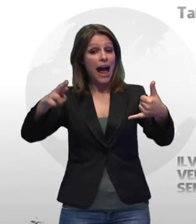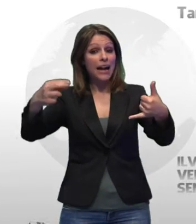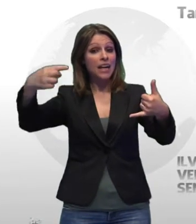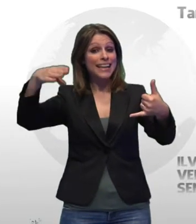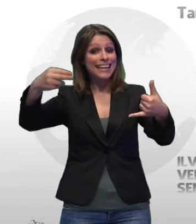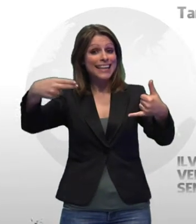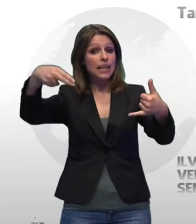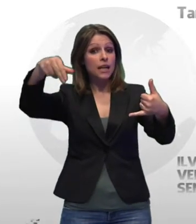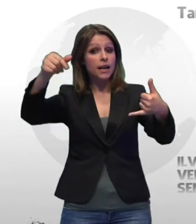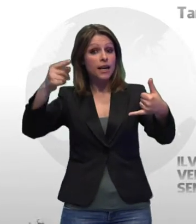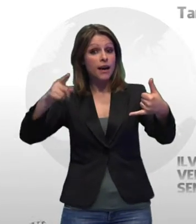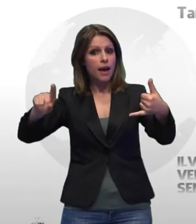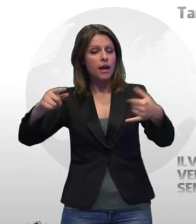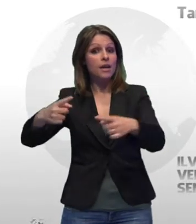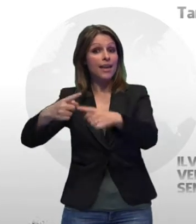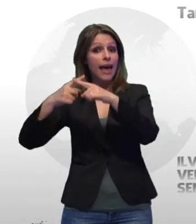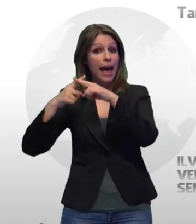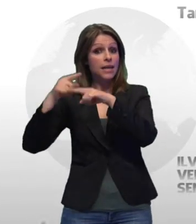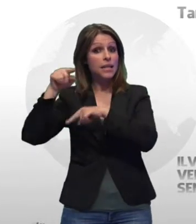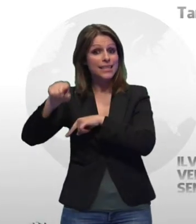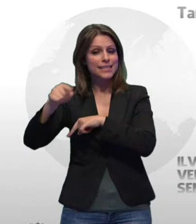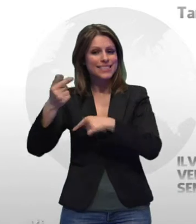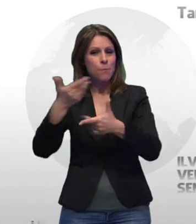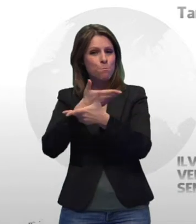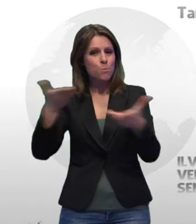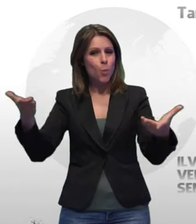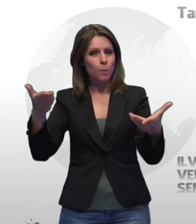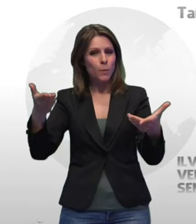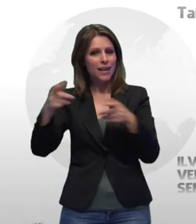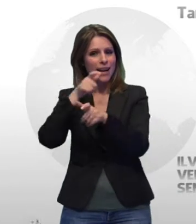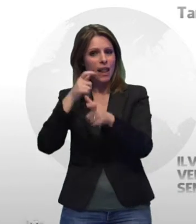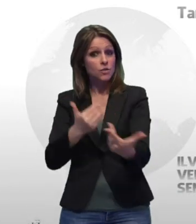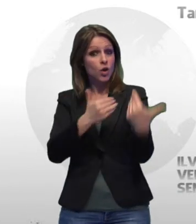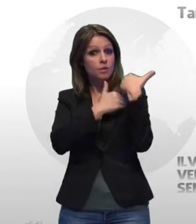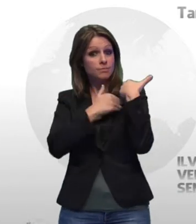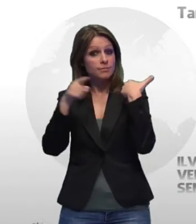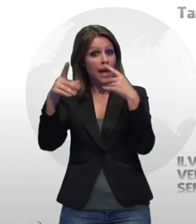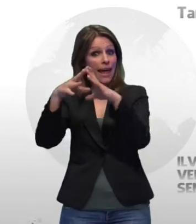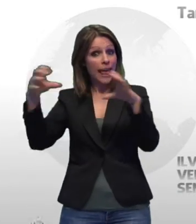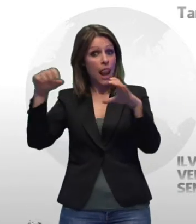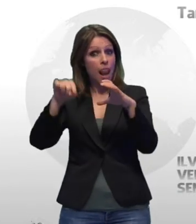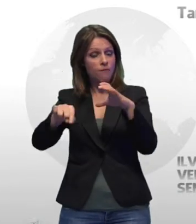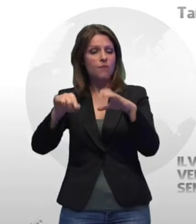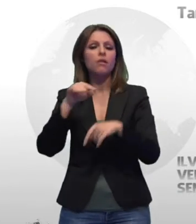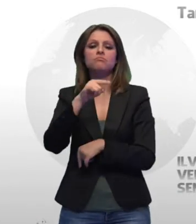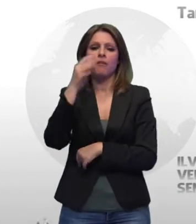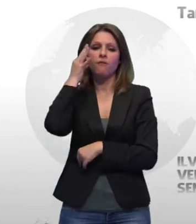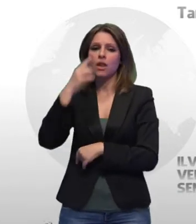con l'ex PR del siderurgico Archinà. Vendola sostiene di subire un processo